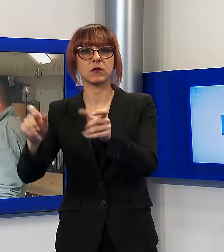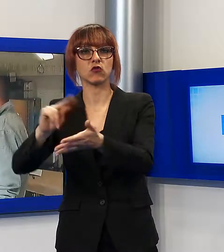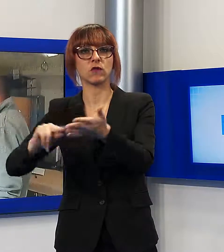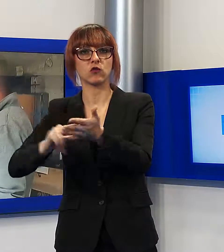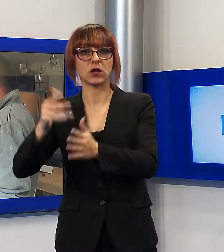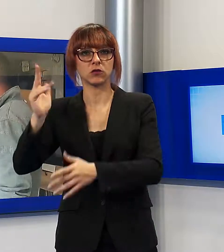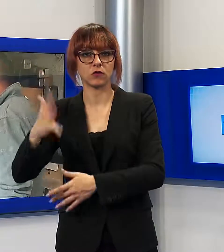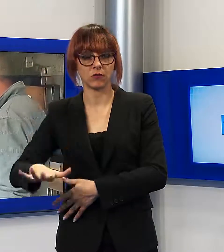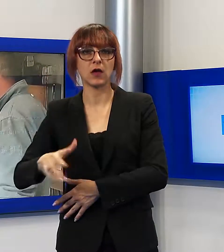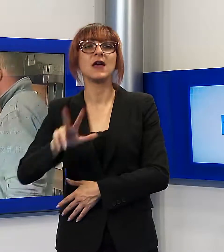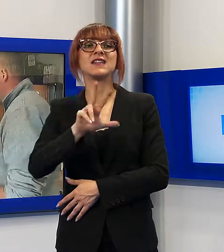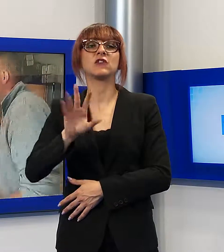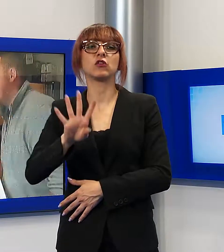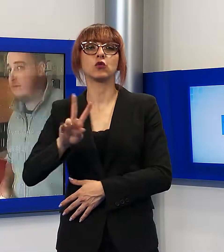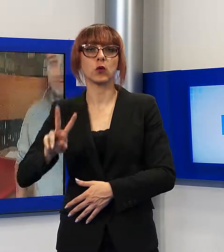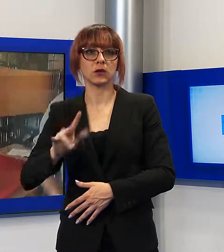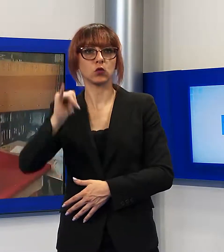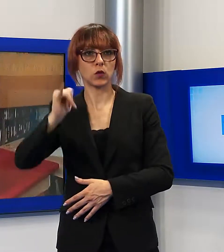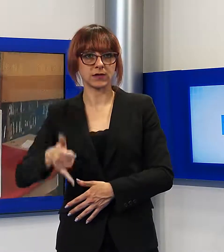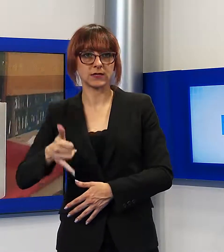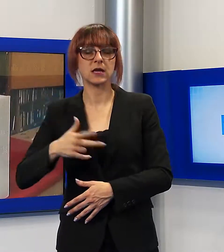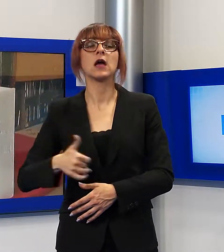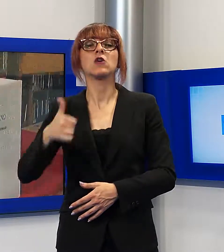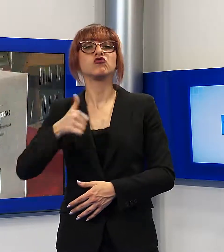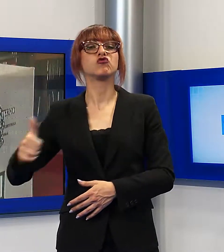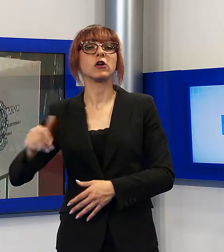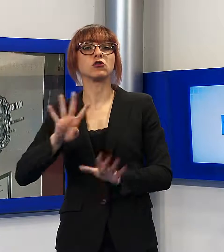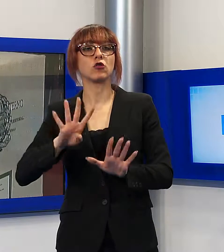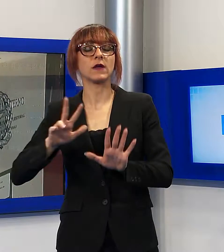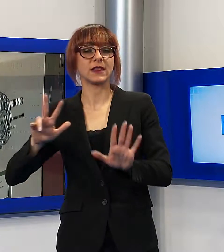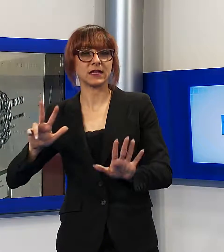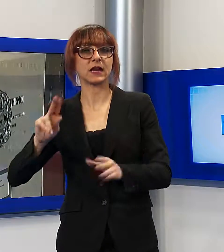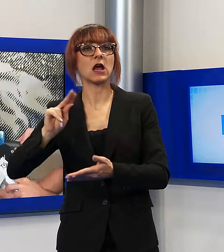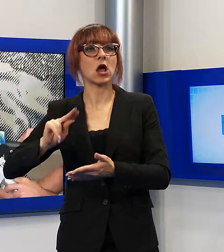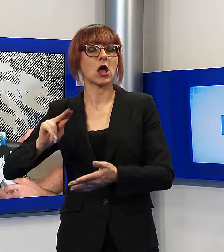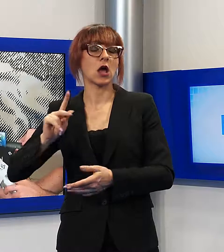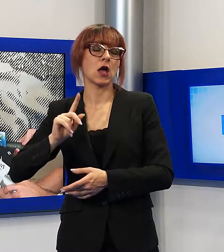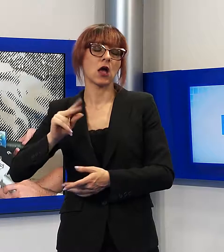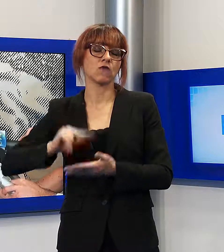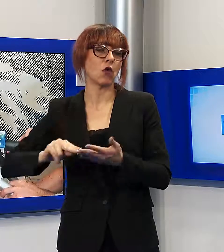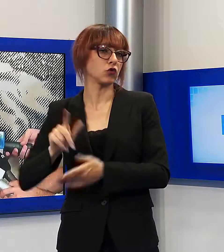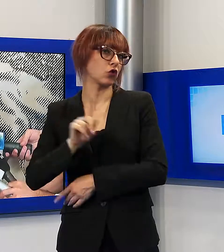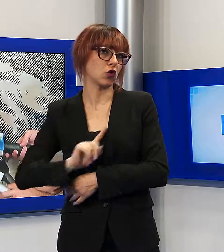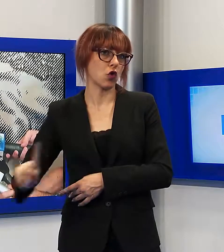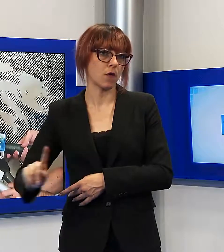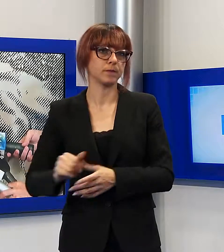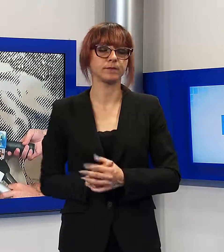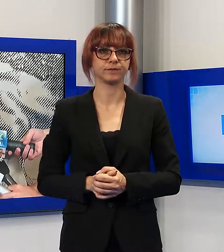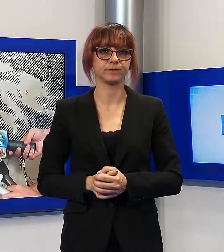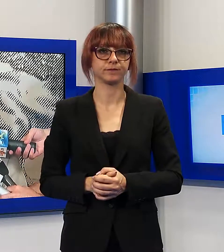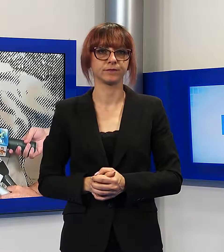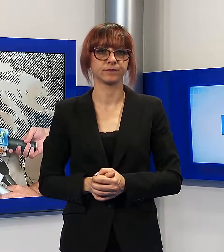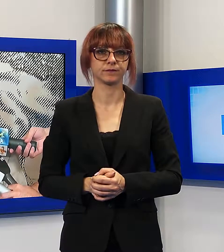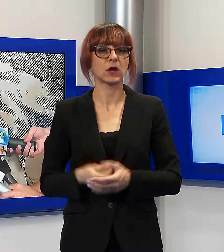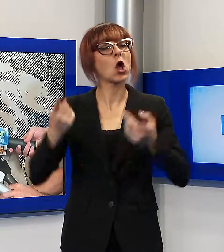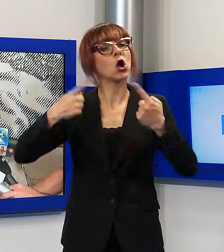erano stati 342 e i no 193. Il Presidente Giacomo Bugliani ha spiegato che la Commissione ha ritenuto di